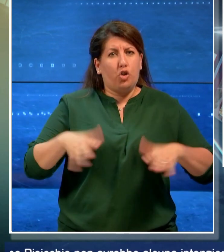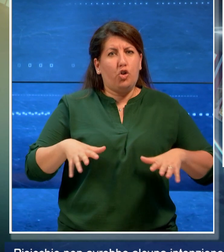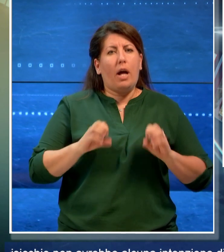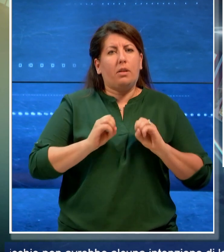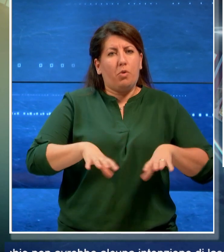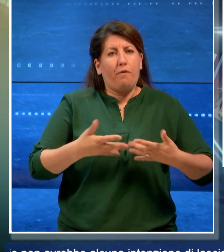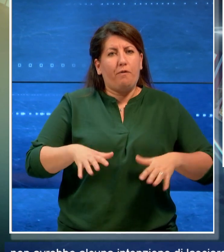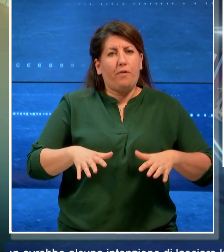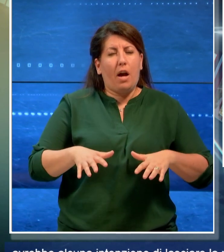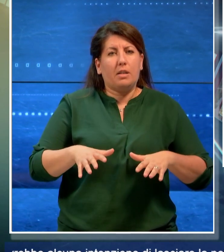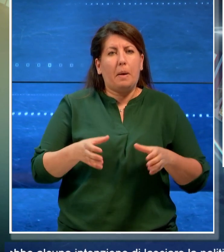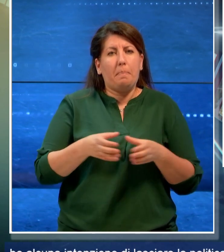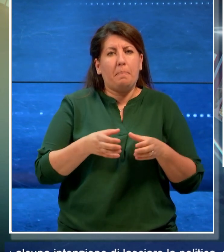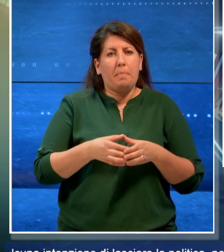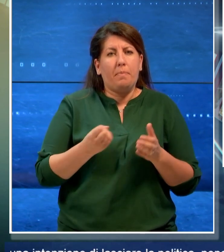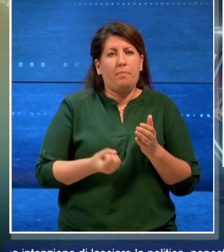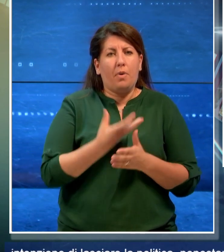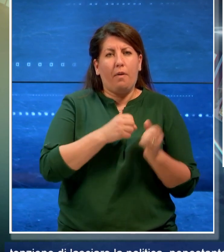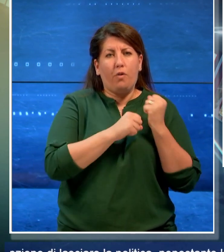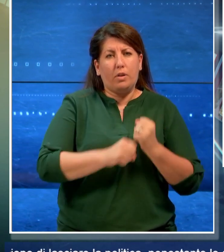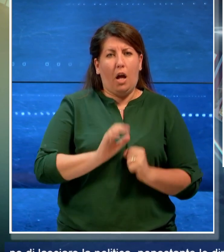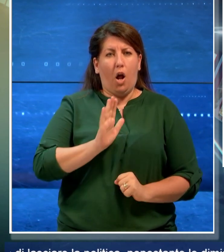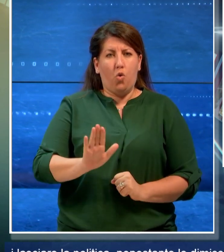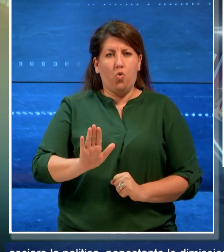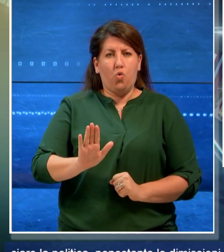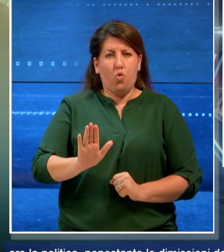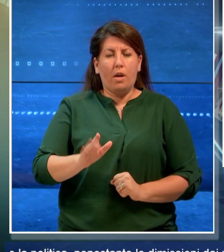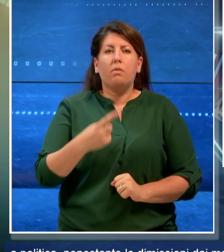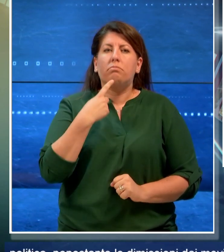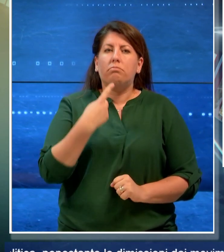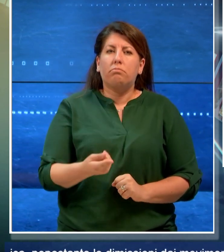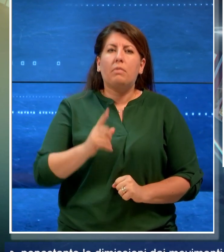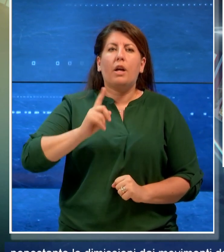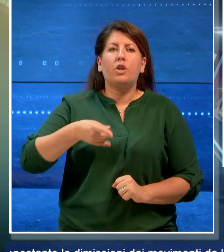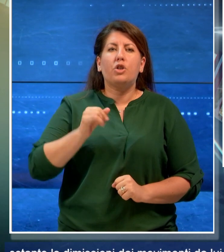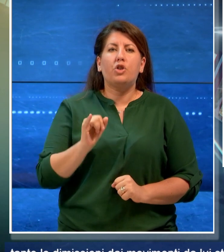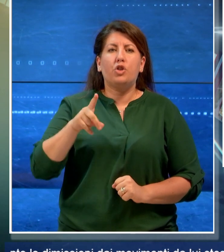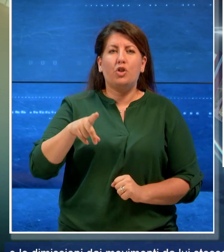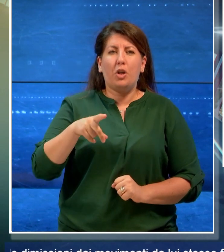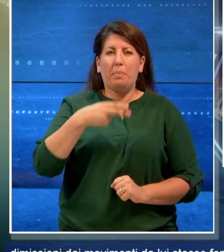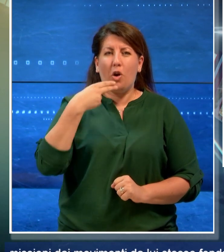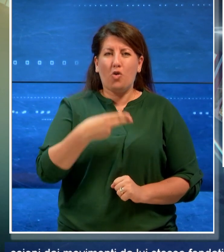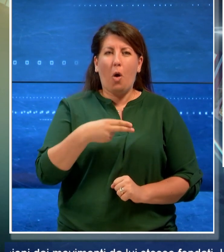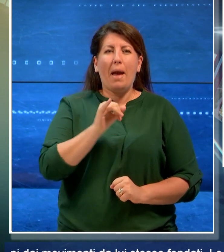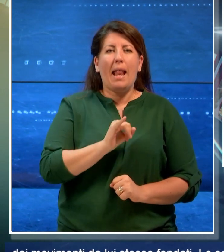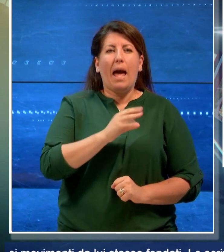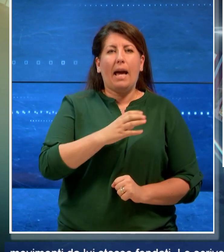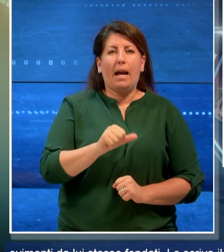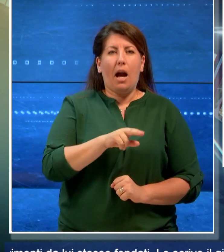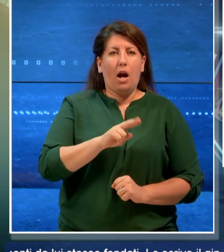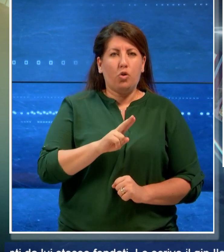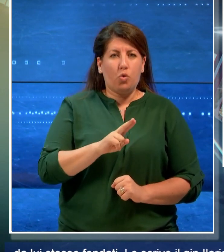movimenti da lui stesso fondati. Lo scrive il GIP Ilaria Casu per